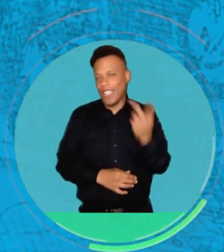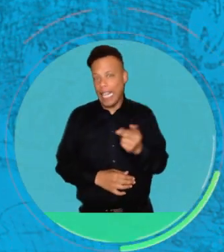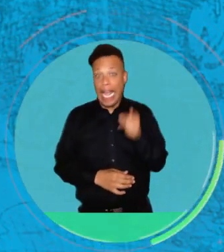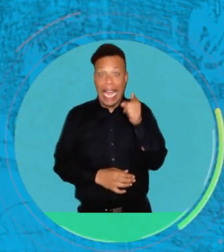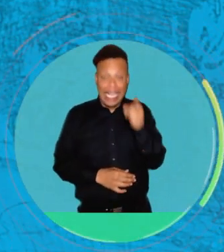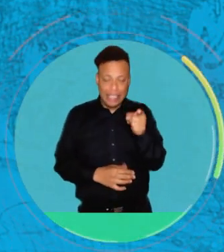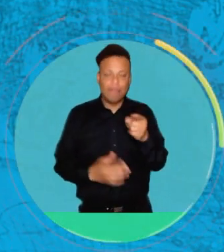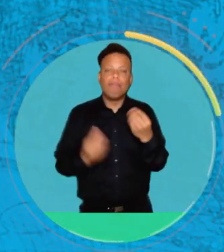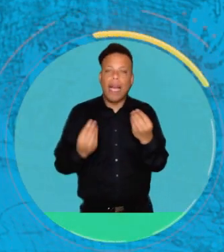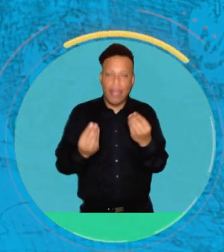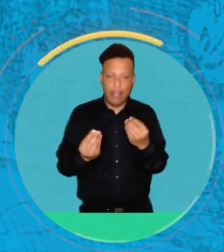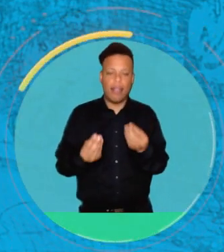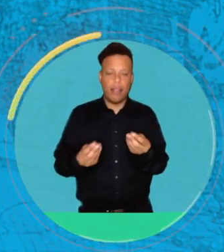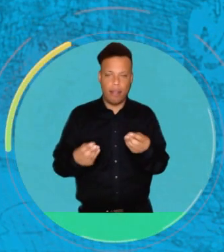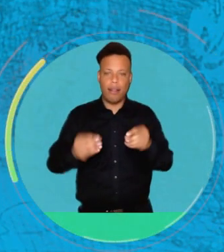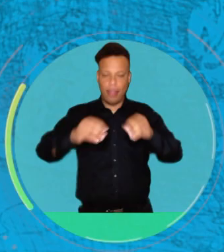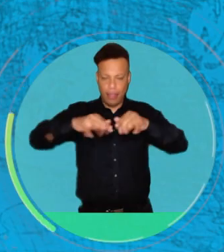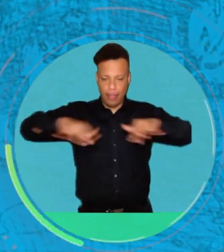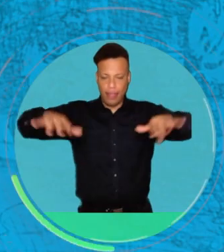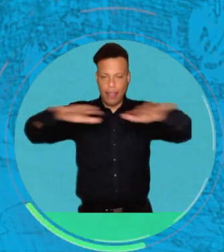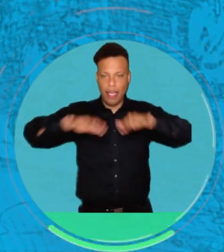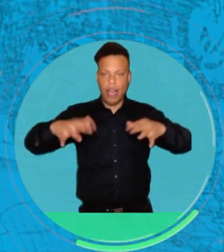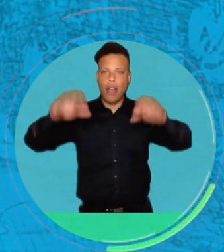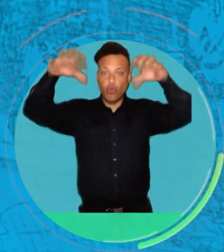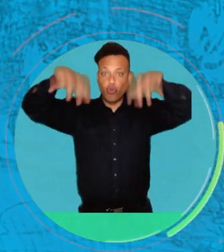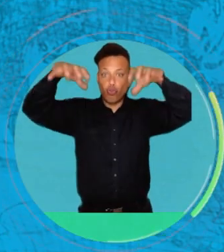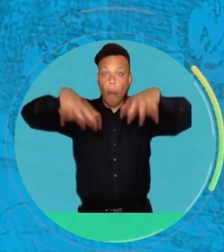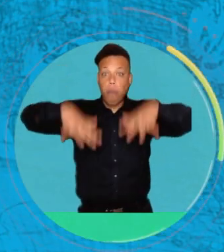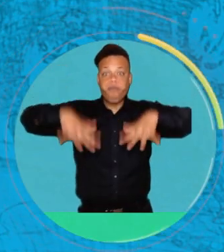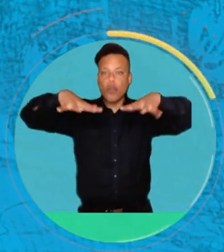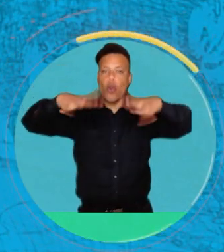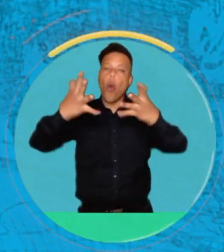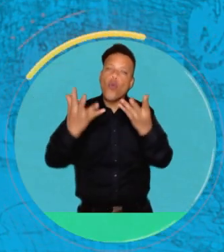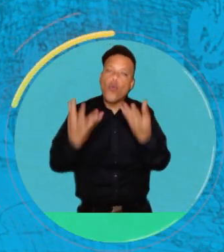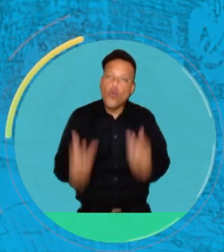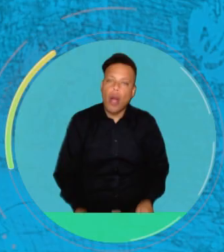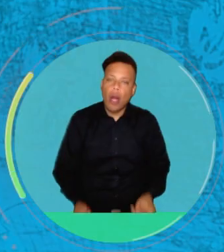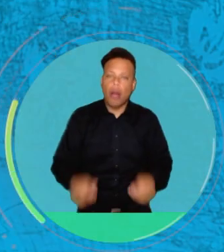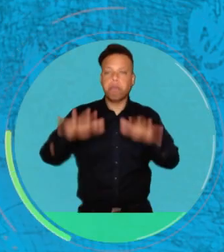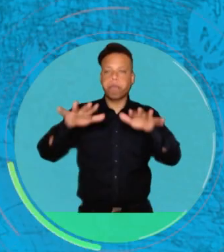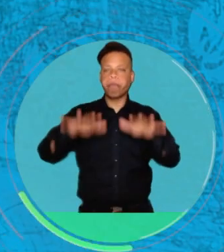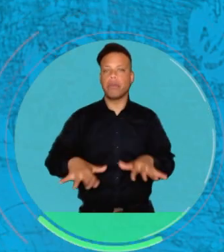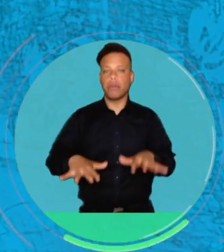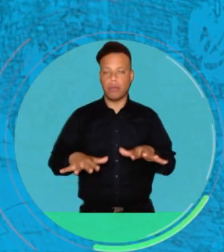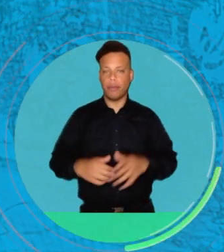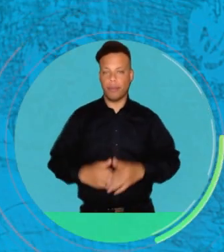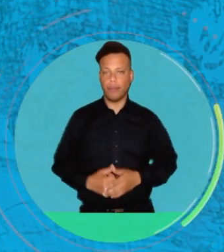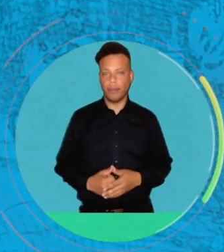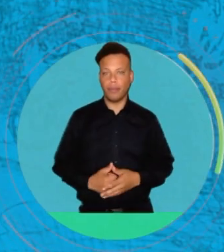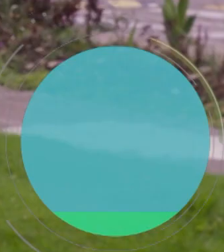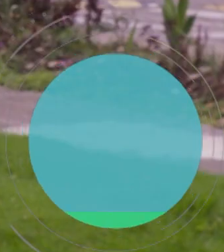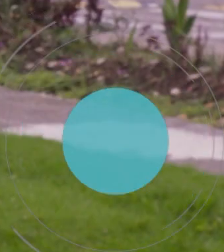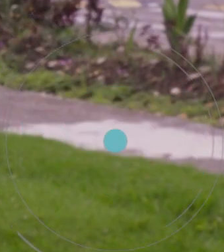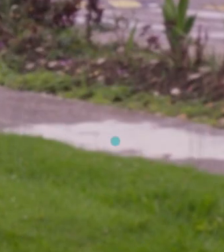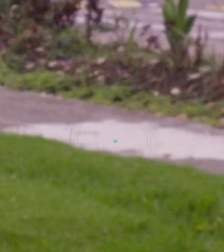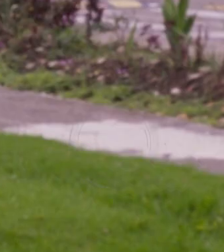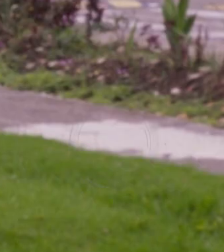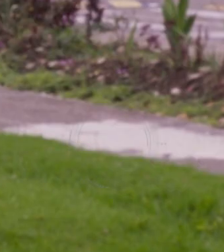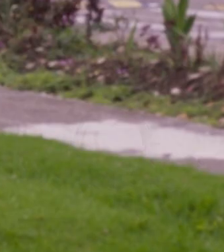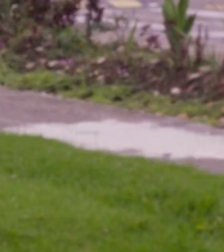el mismo tema que ya habíamos hablado ahorita es generar más infiltración, ¿sí? Evitar que haya tantas corrientes en las ciudades para evitar que hayan inundaciones, ¿sí?